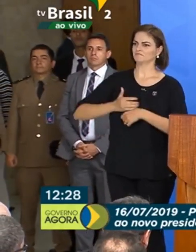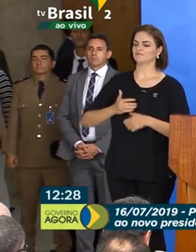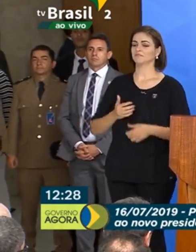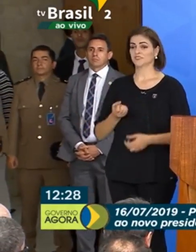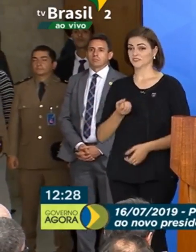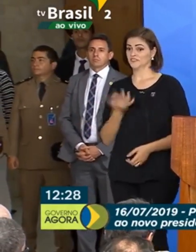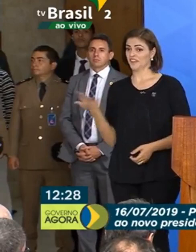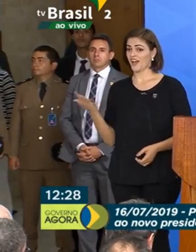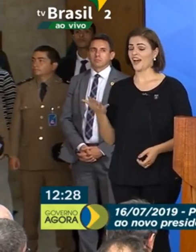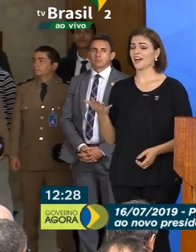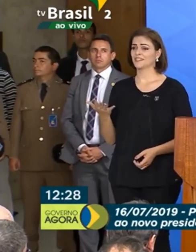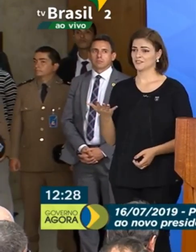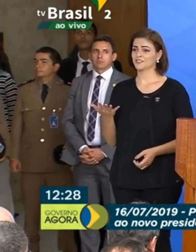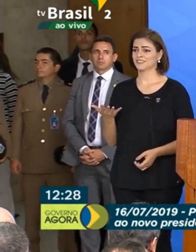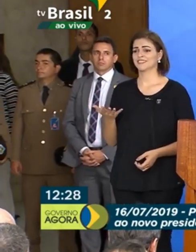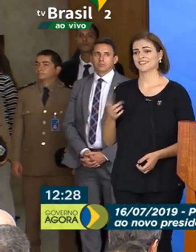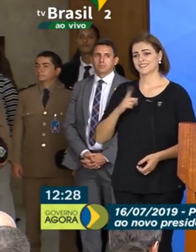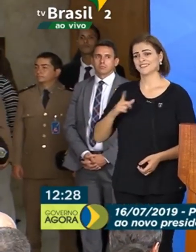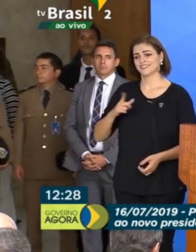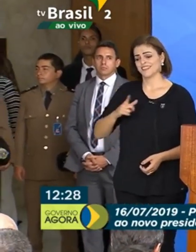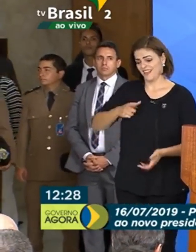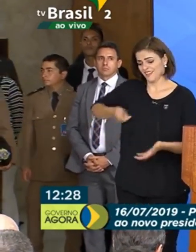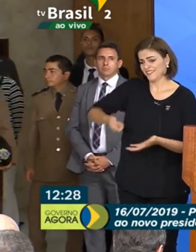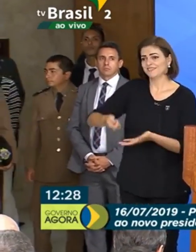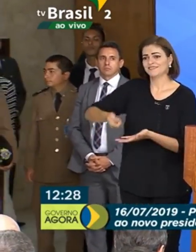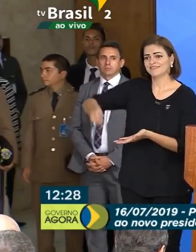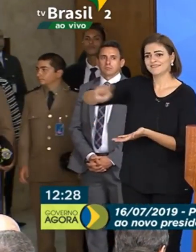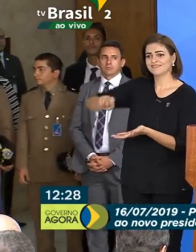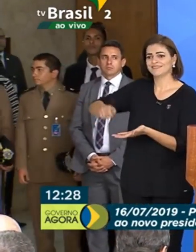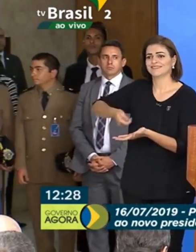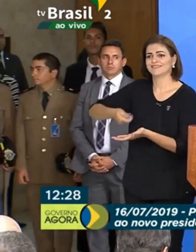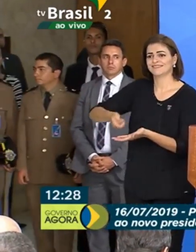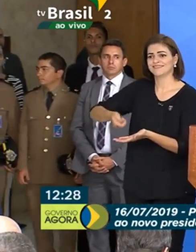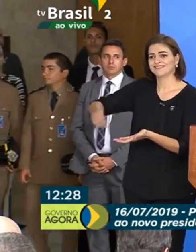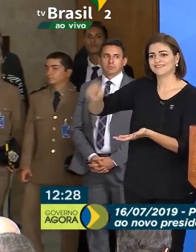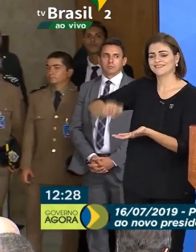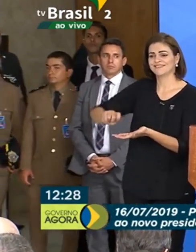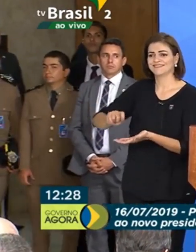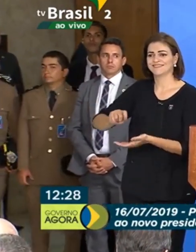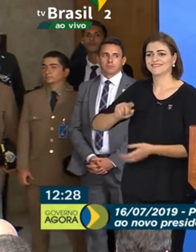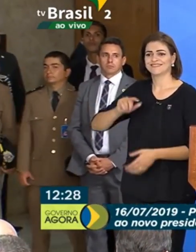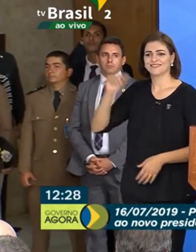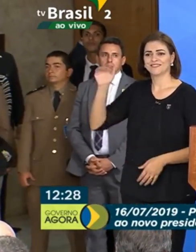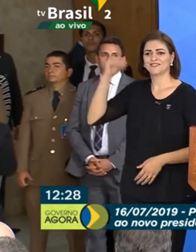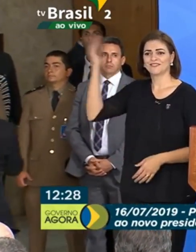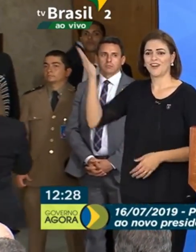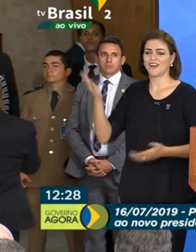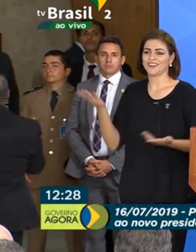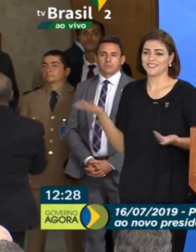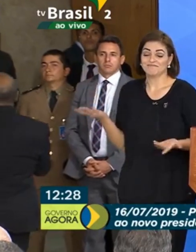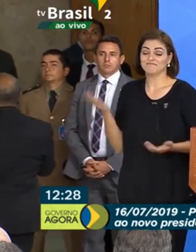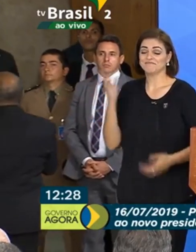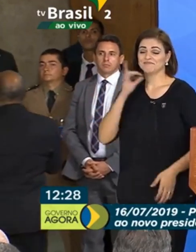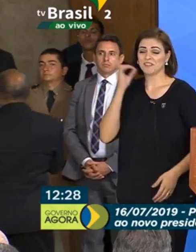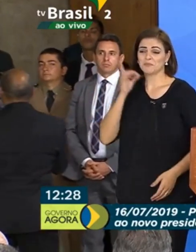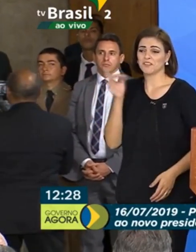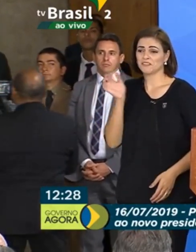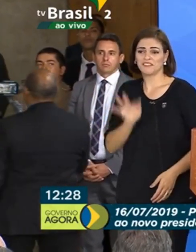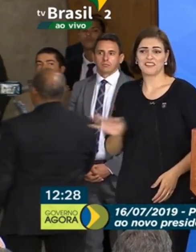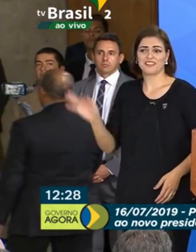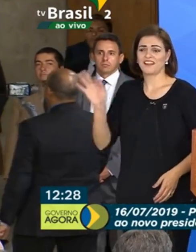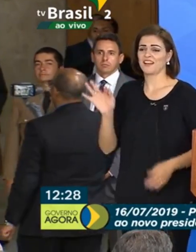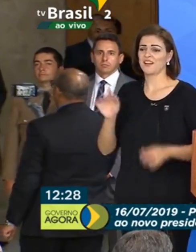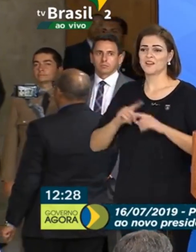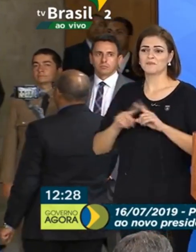fritaram hambúrgueres, até porque o pai, apesar de ser deputado federal, não